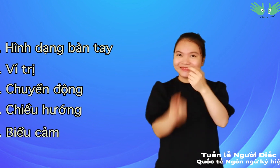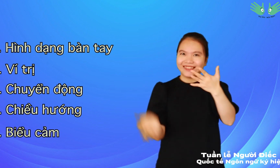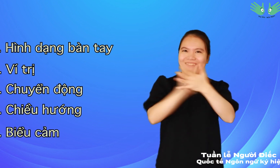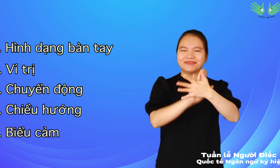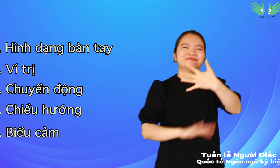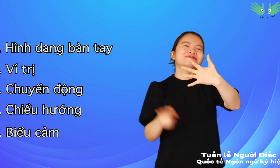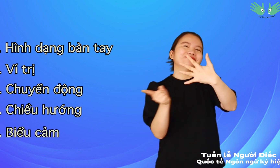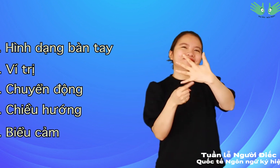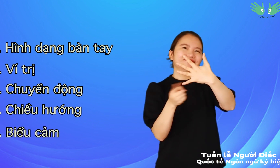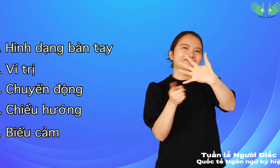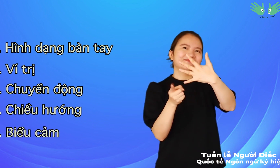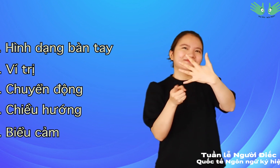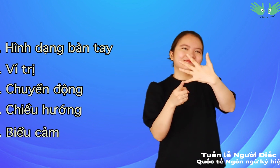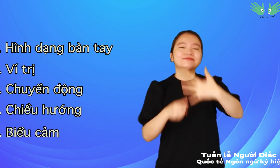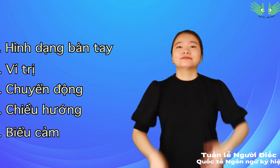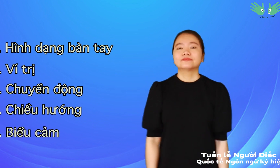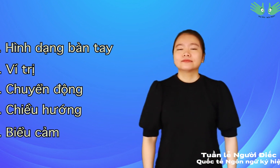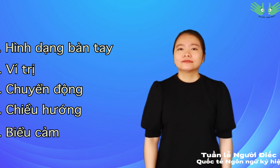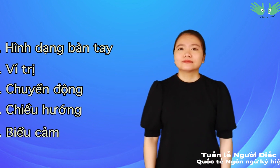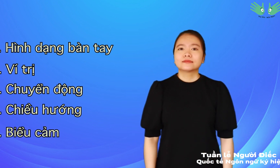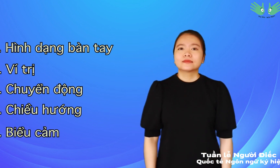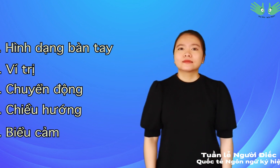đã được thêm vào trong quá trình phát triển của ngôn ngữ ký hiệu